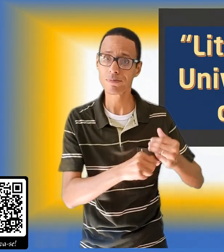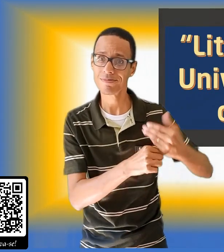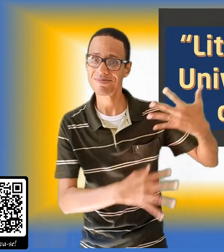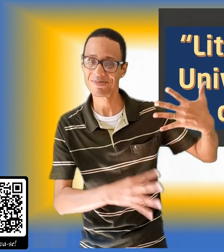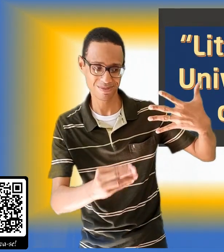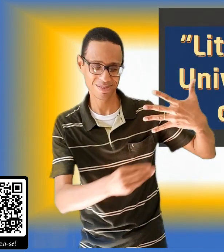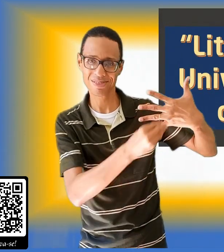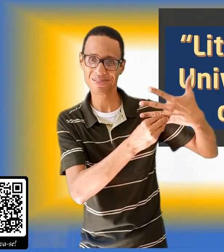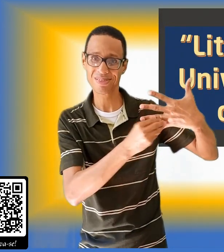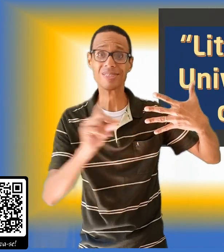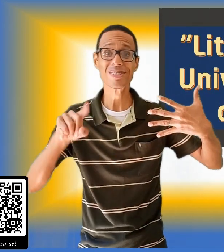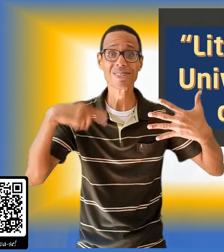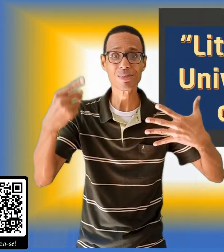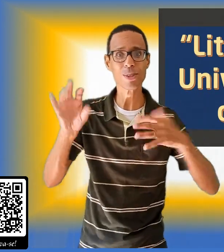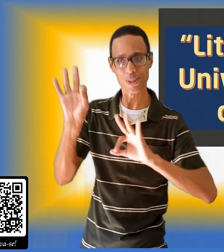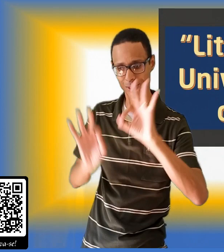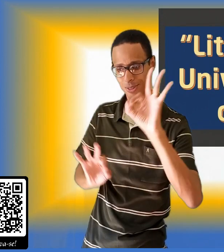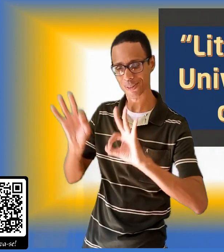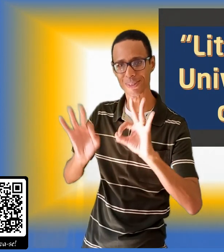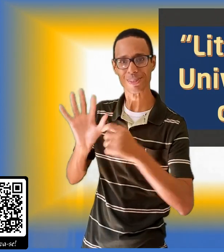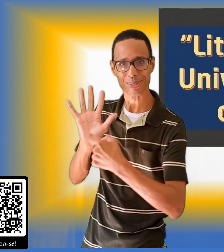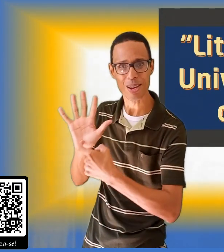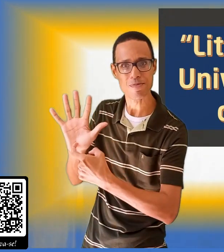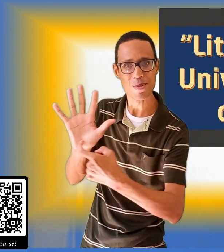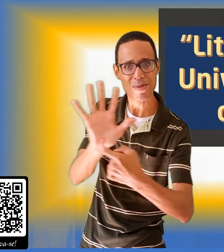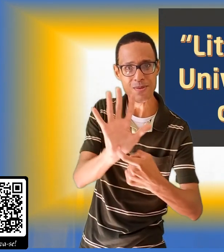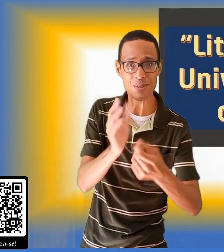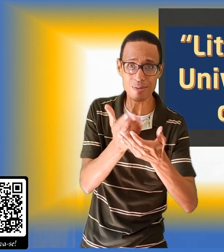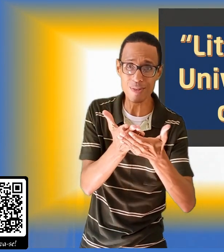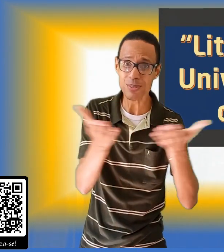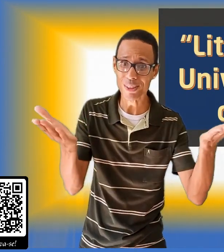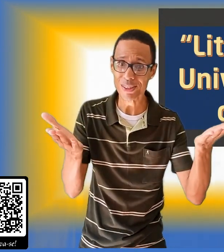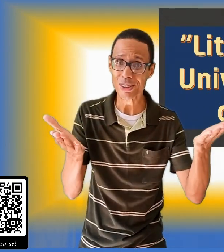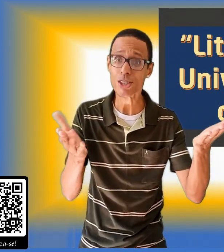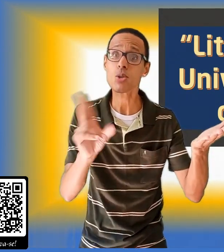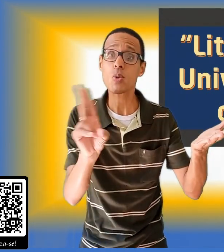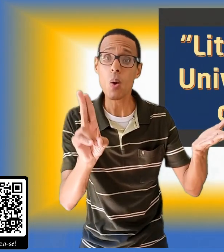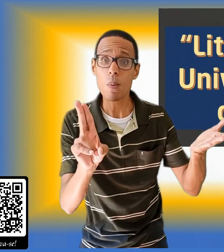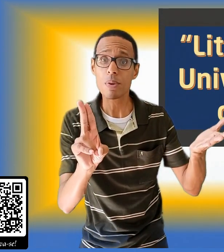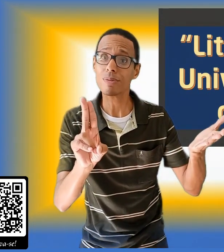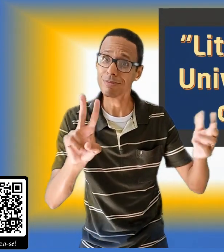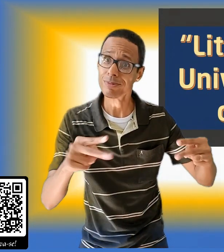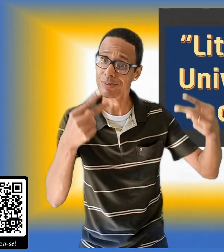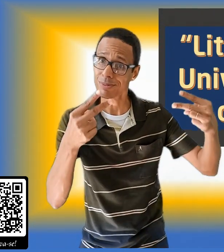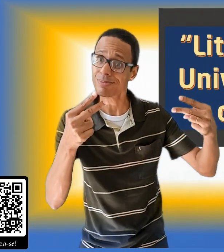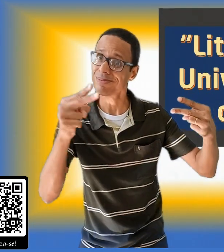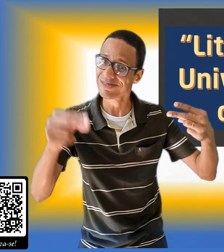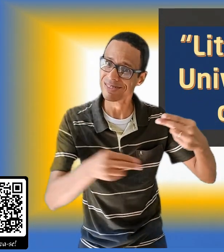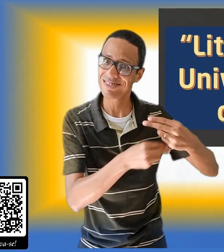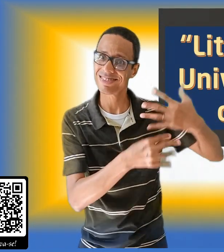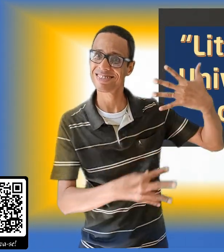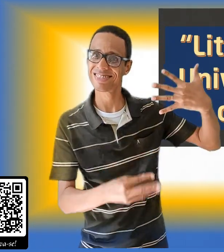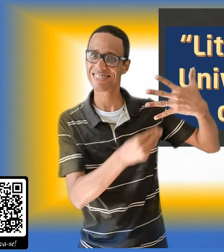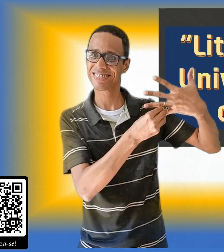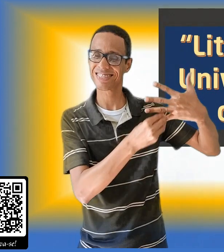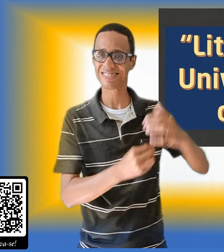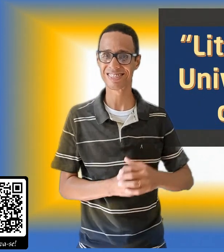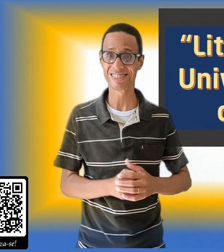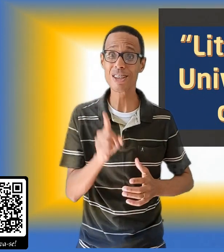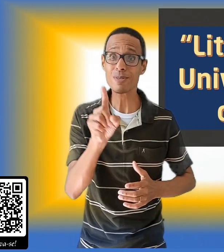edição ele vai aparecer. Se tiver o link dele, corre nos comentários e deixe o nome dele para mim. Se